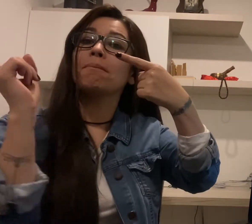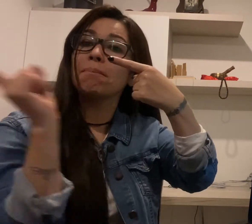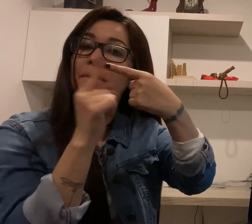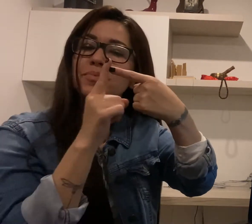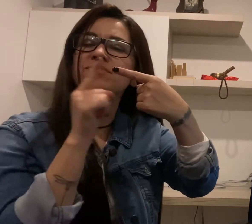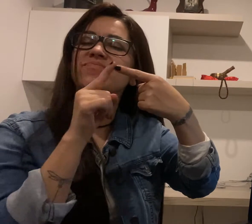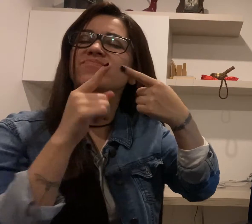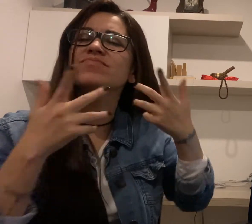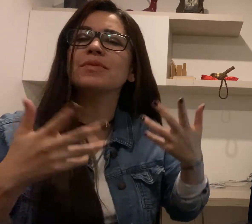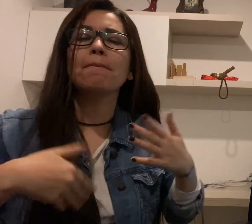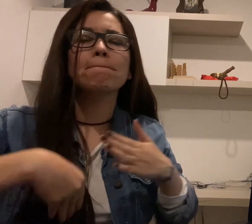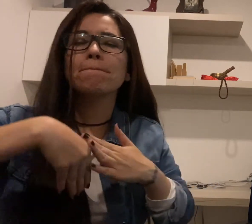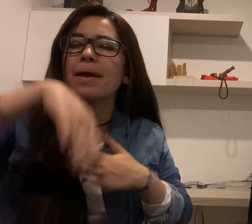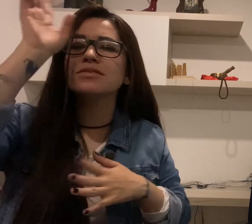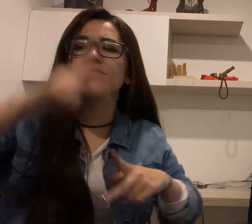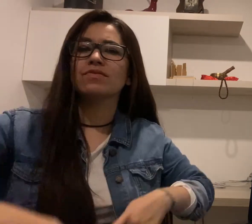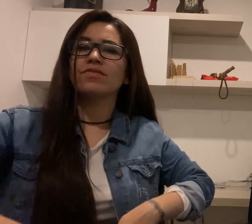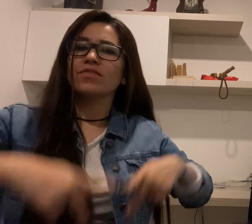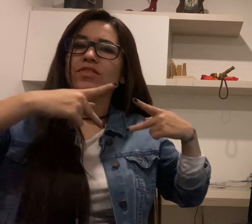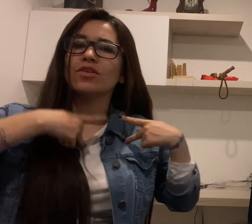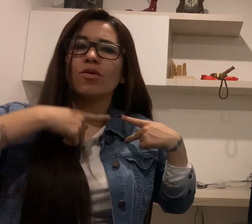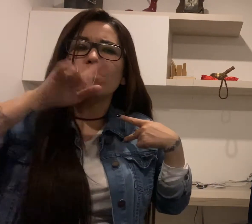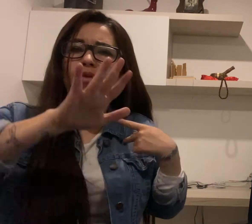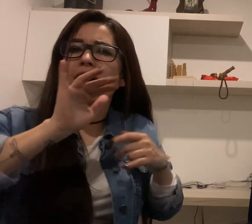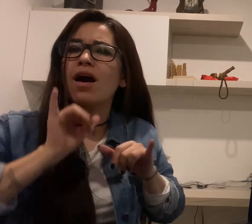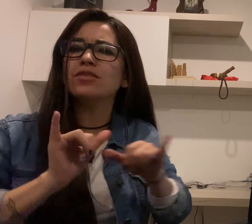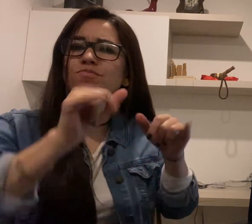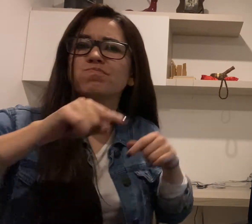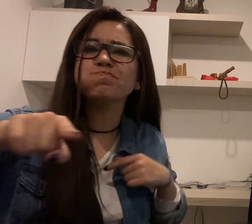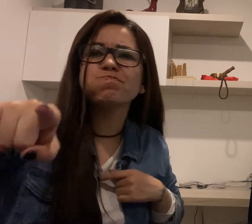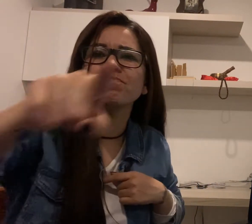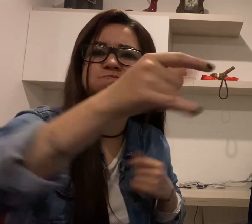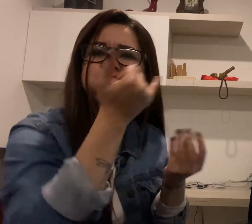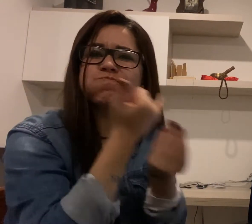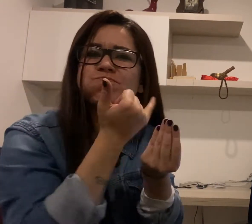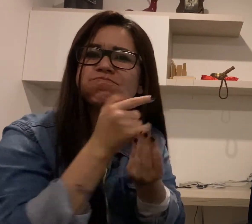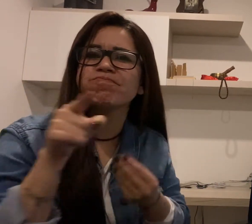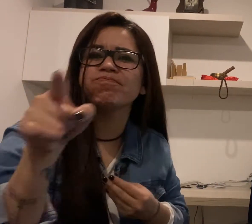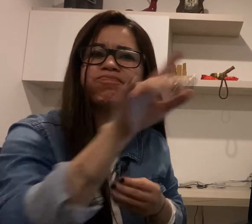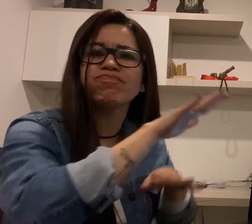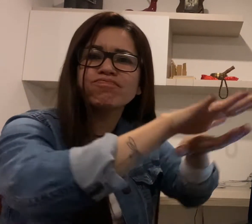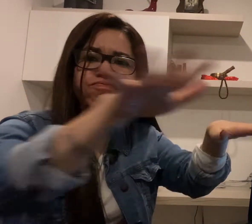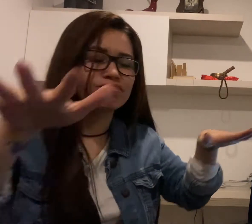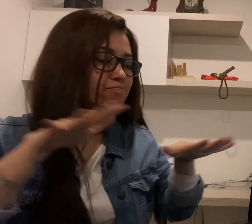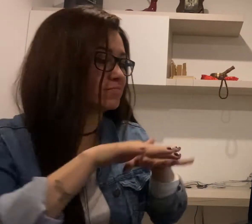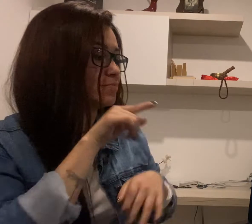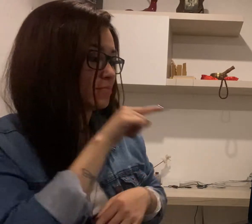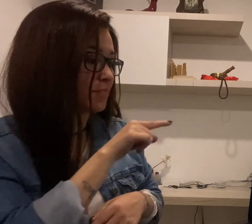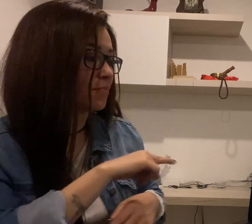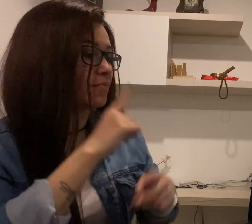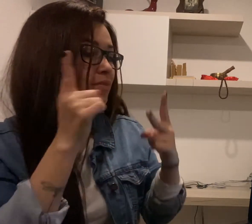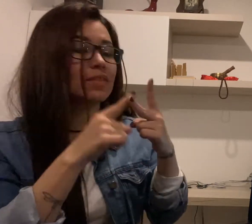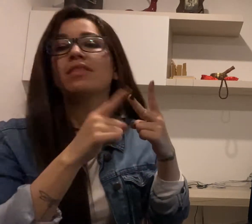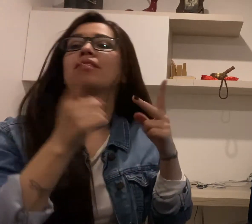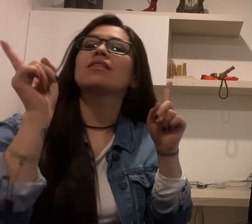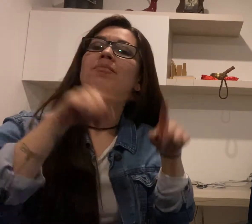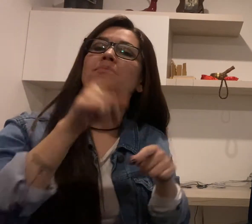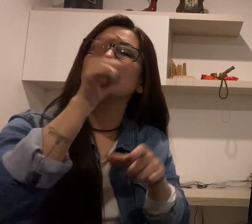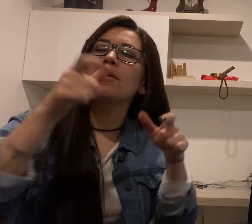tiene varios fundamentos, el primero de ellos es que está inspirado en la vida cotidiana y en los